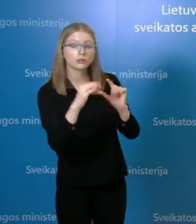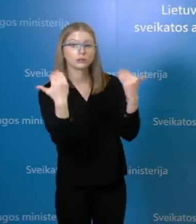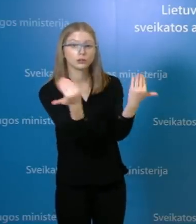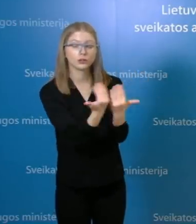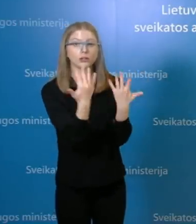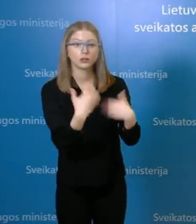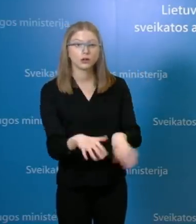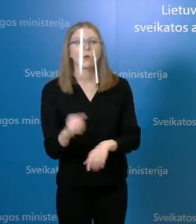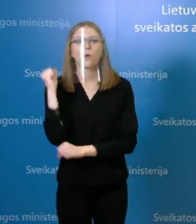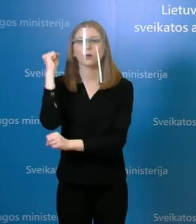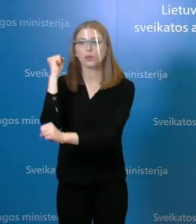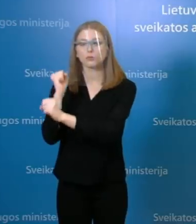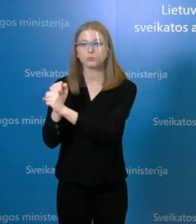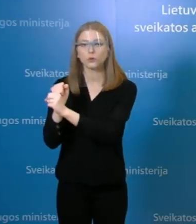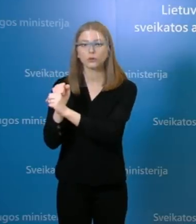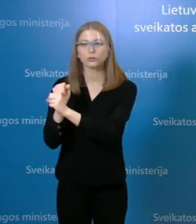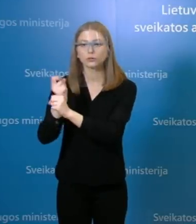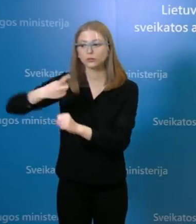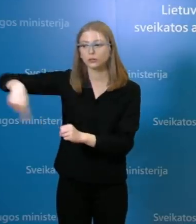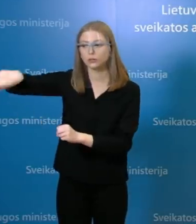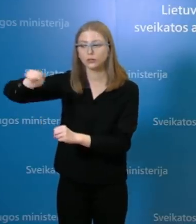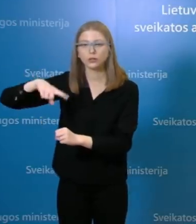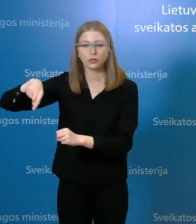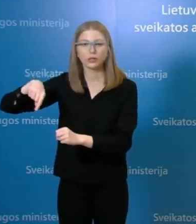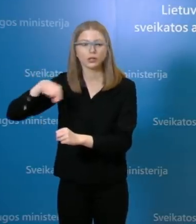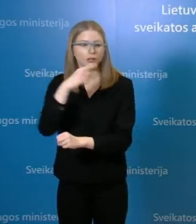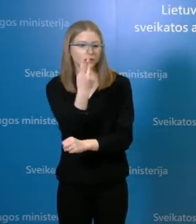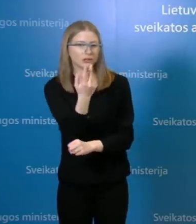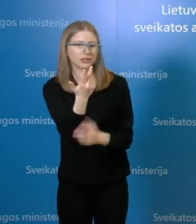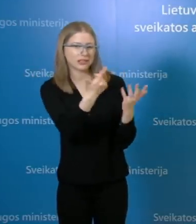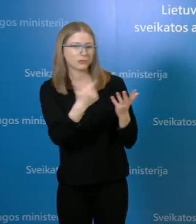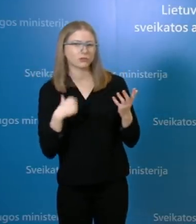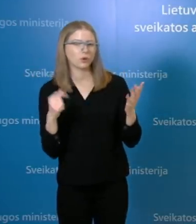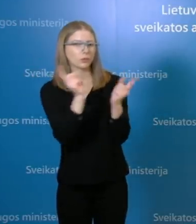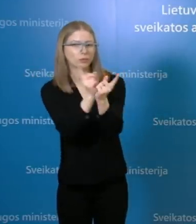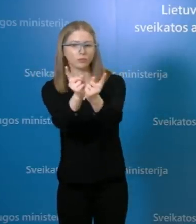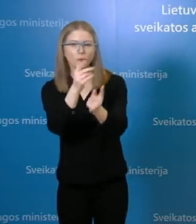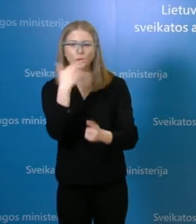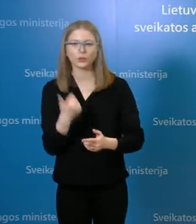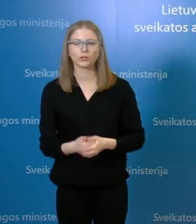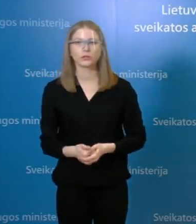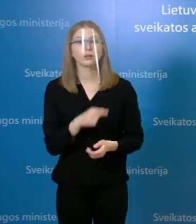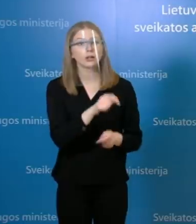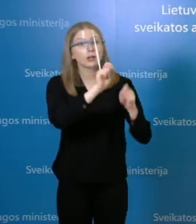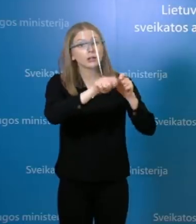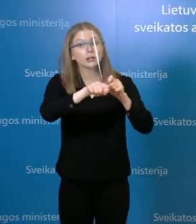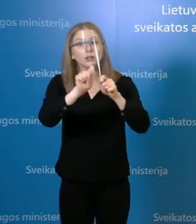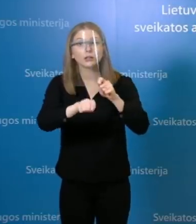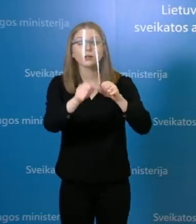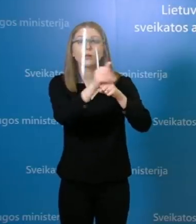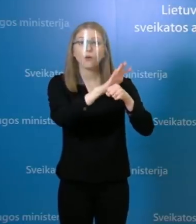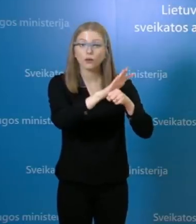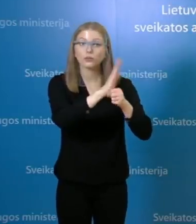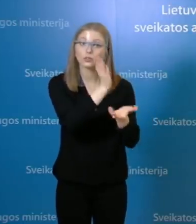prižiūrinčiais darbuotojais kontaktų su sirges asmo neturėjo. Kalinius prižiūrinčių darbuotojų tyrimai daug COVID-19 yra